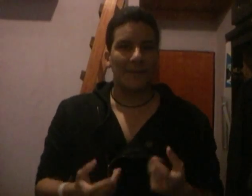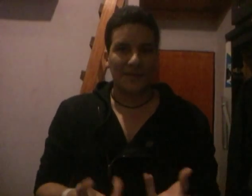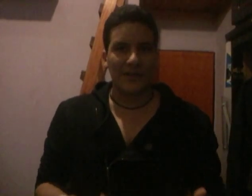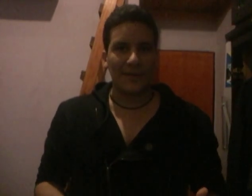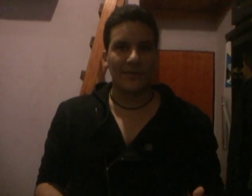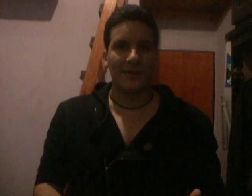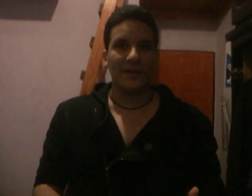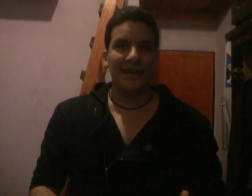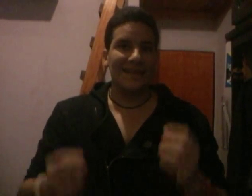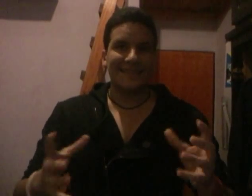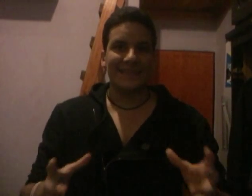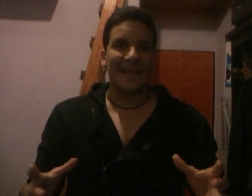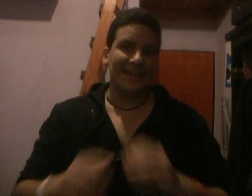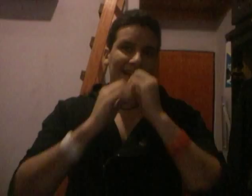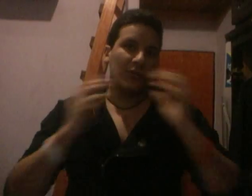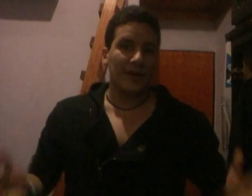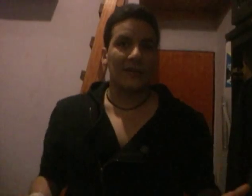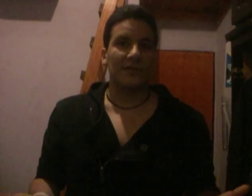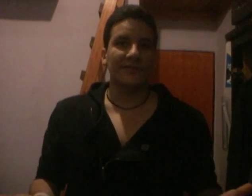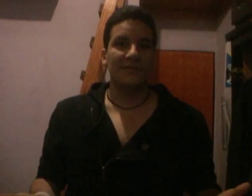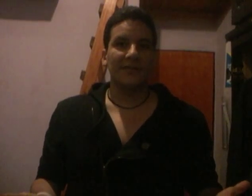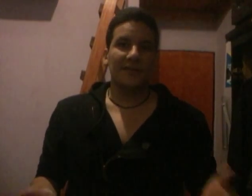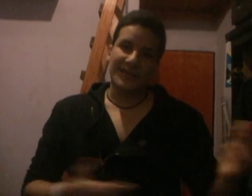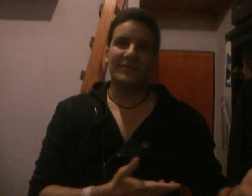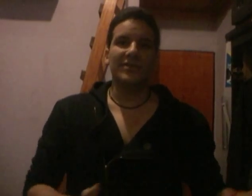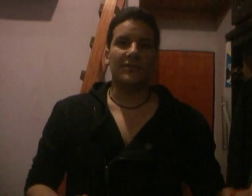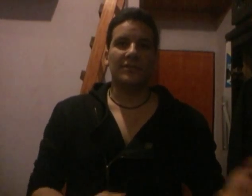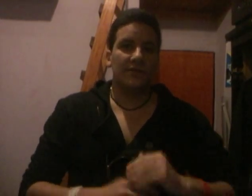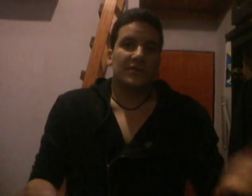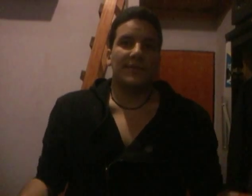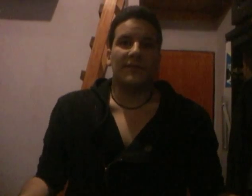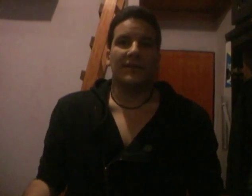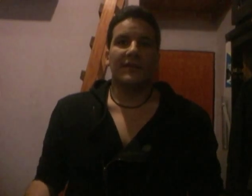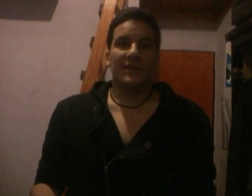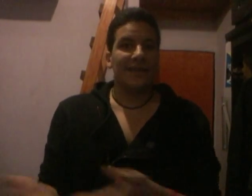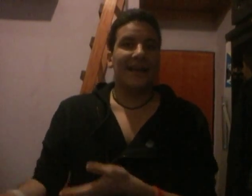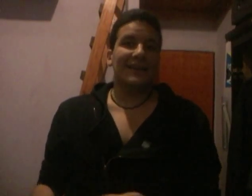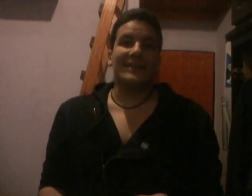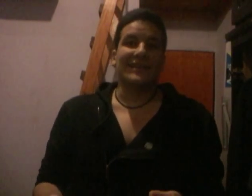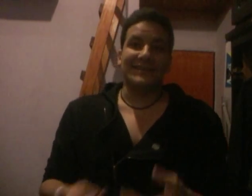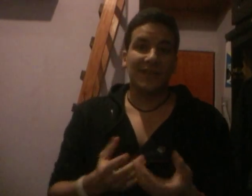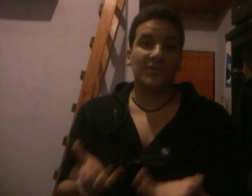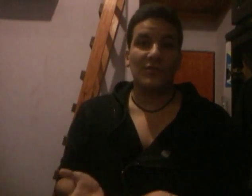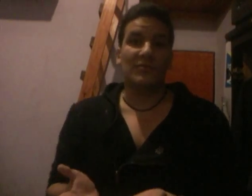empezaban las películas de Marvel, la central era Los Vengadores. Y así lo hicieron, lo hicieron, espectacular. Y acá, eh, quisieron hacer lo mismo,